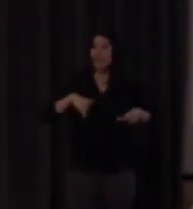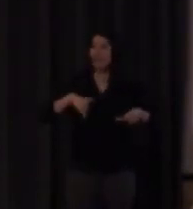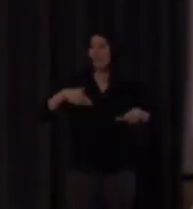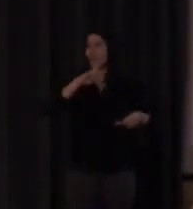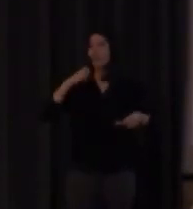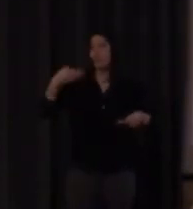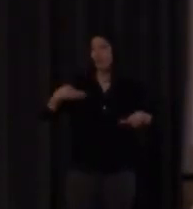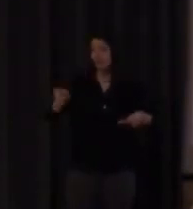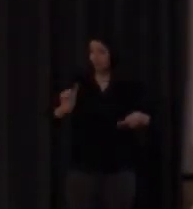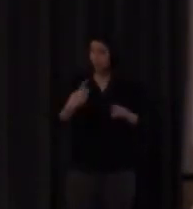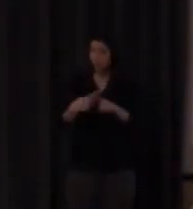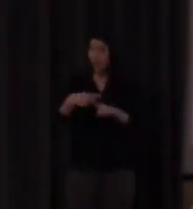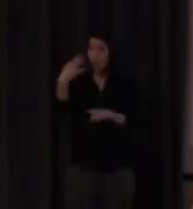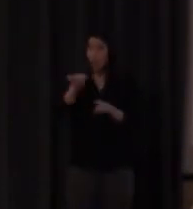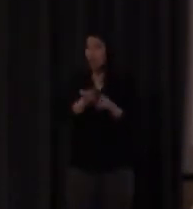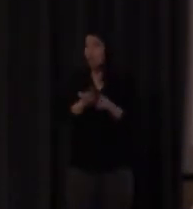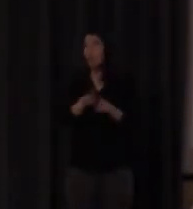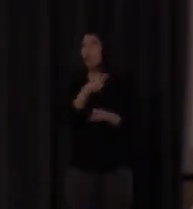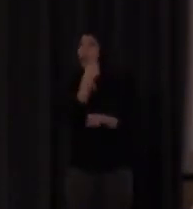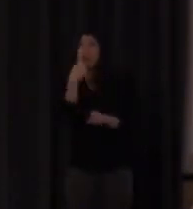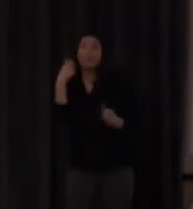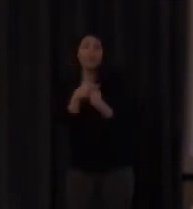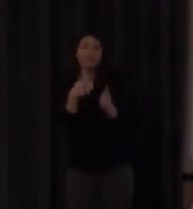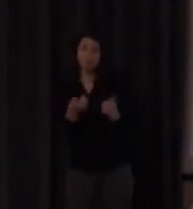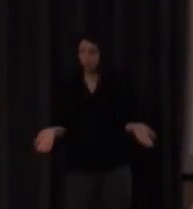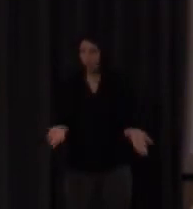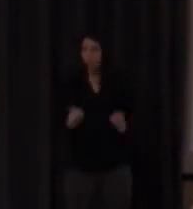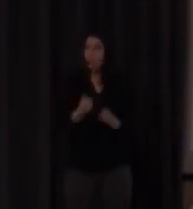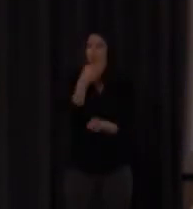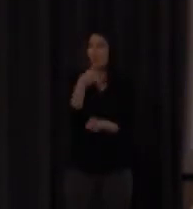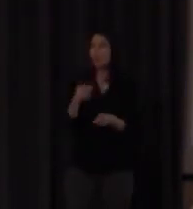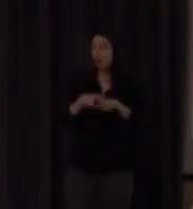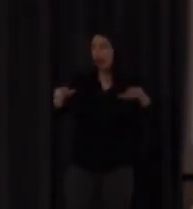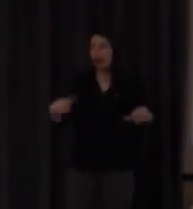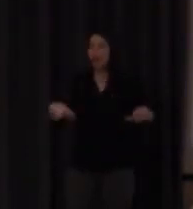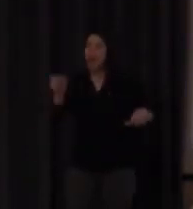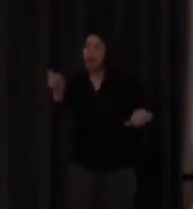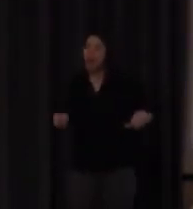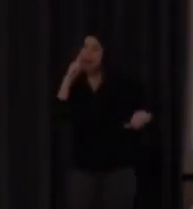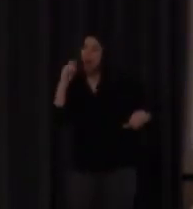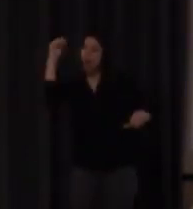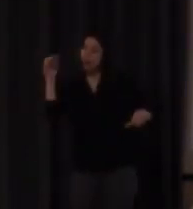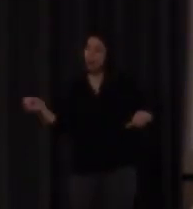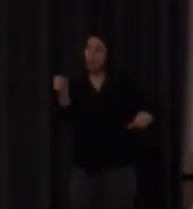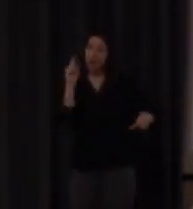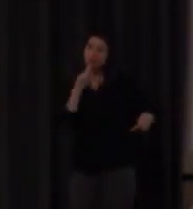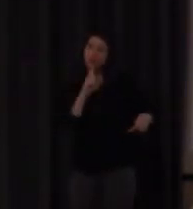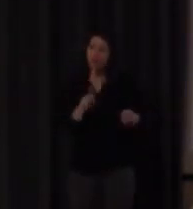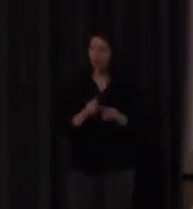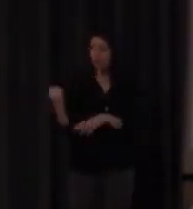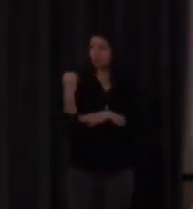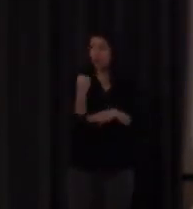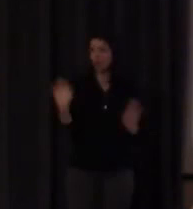testimonial qué bonito queda tener a un sordo en el aula siempre es una presencia secundaria siempre está de apoyo nunca tiene autonomía